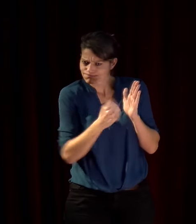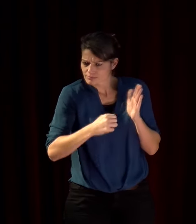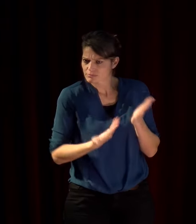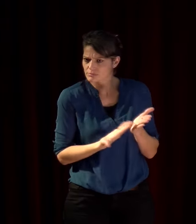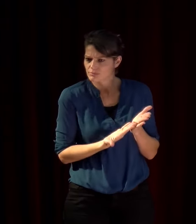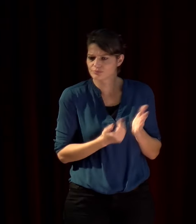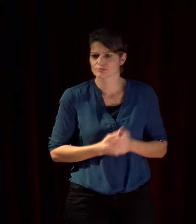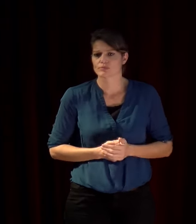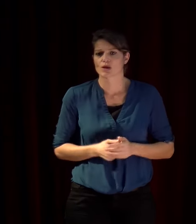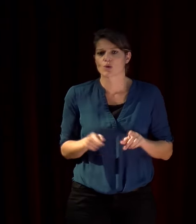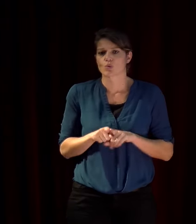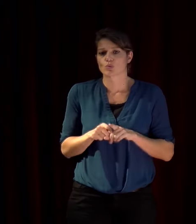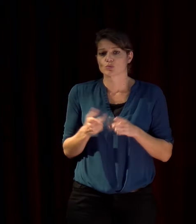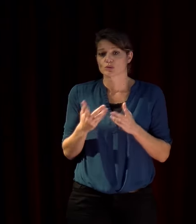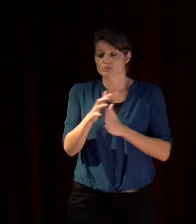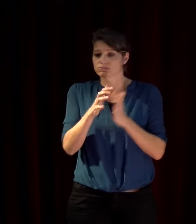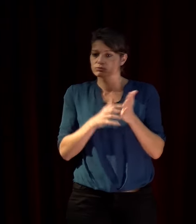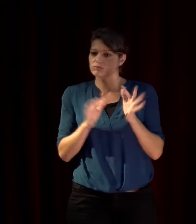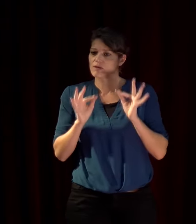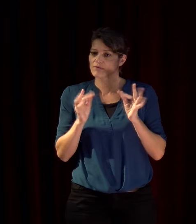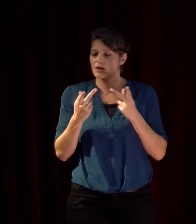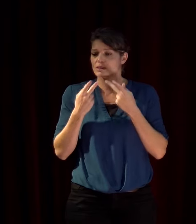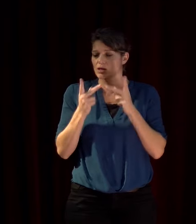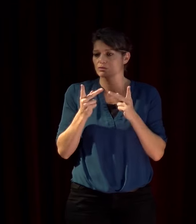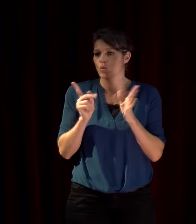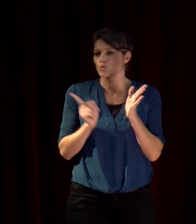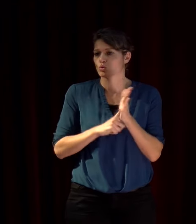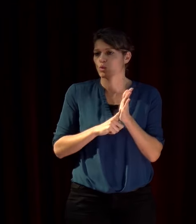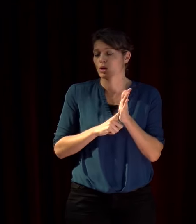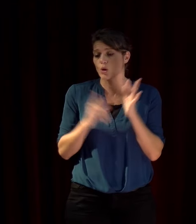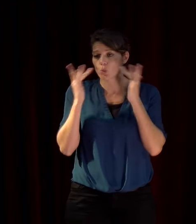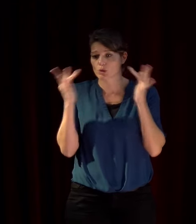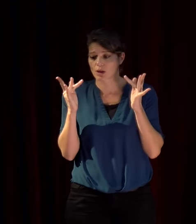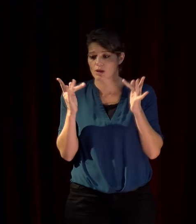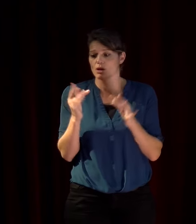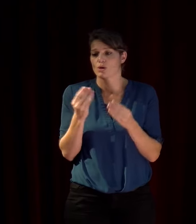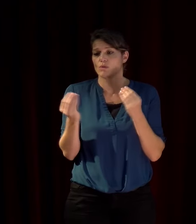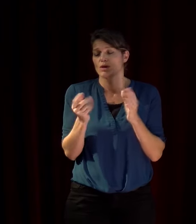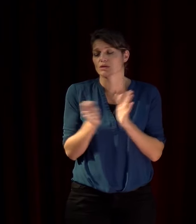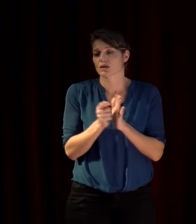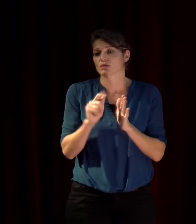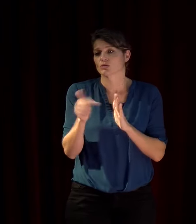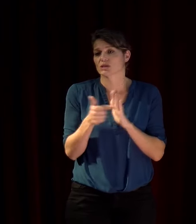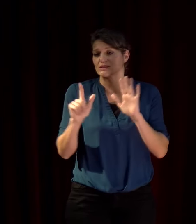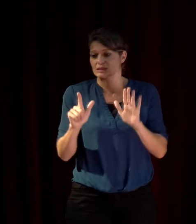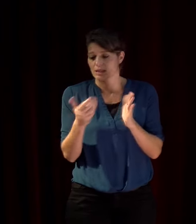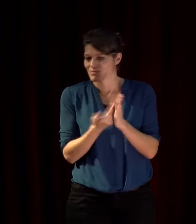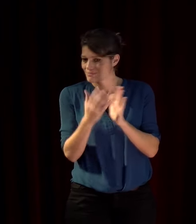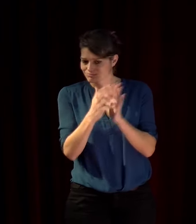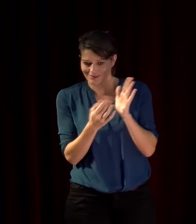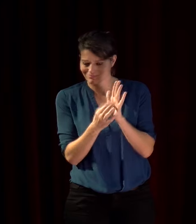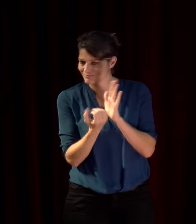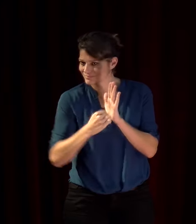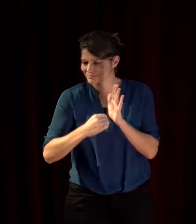indiqué dans la déclaration des droits culturels adoptée à Fribourg en 2007 considérant la longue